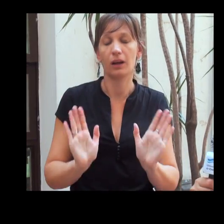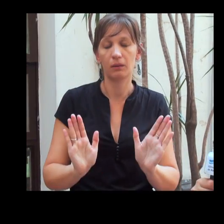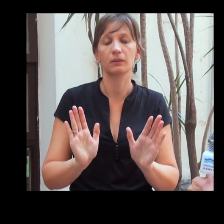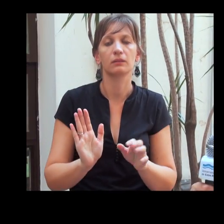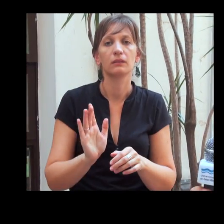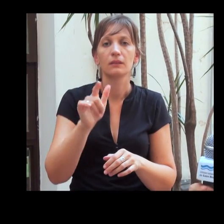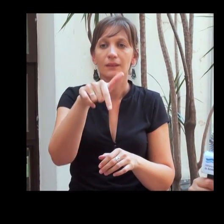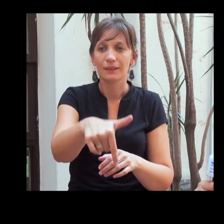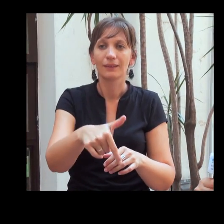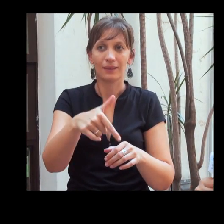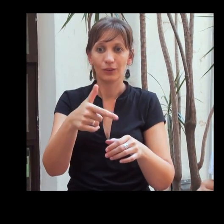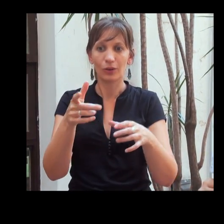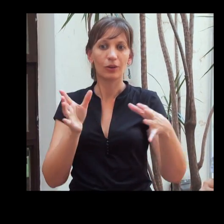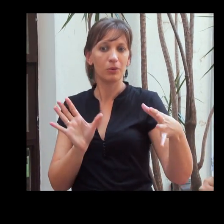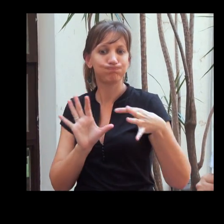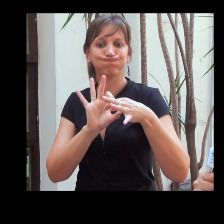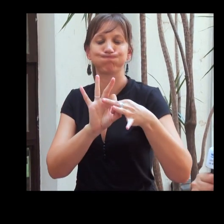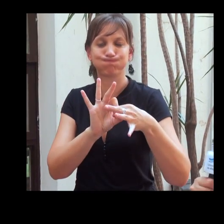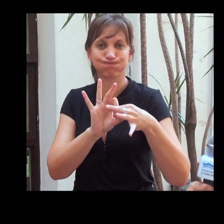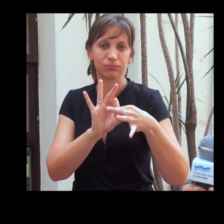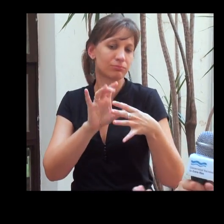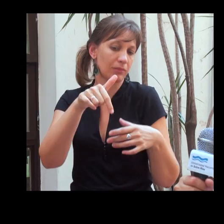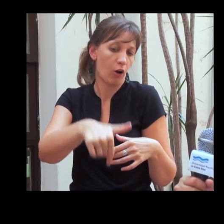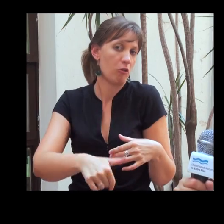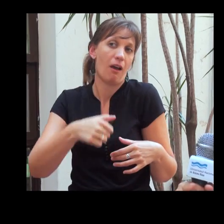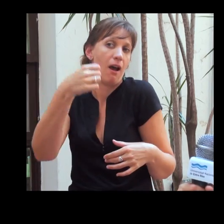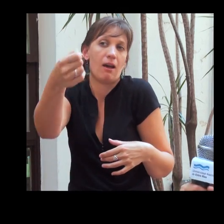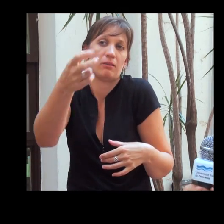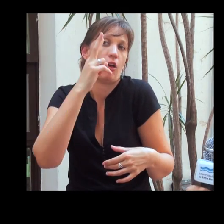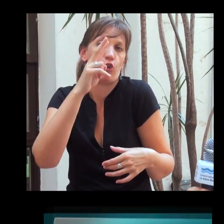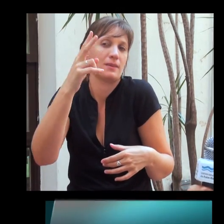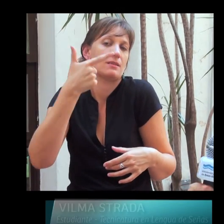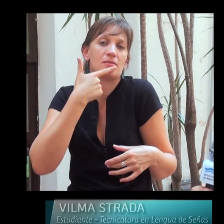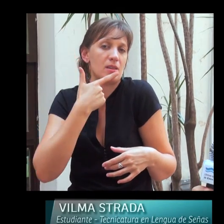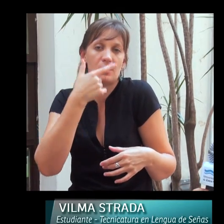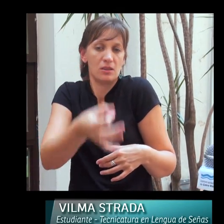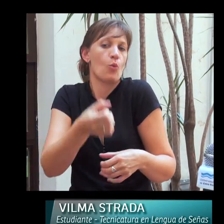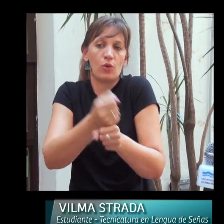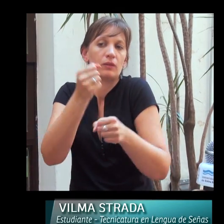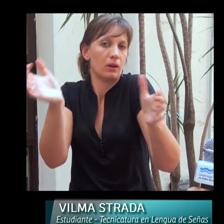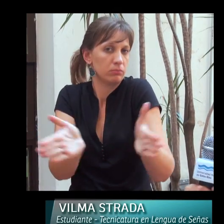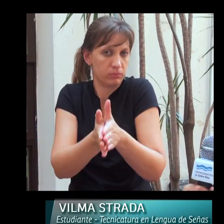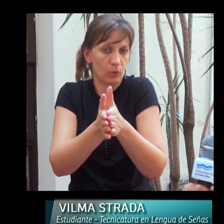eso es una cosa que se abre y que nos liga con este grupo de sordos, por lo menos de acá a 2017.